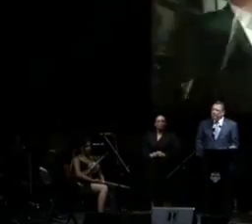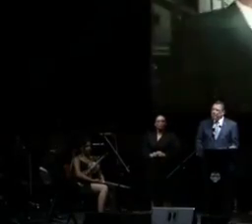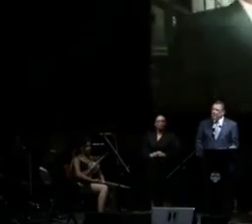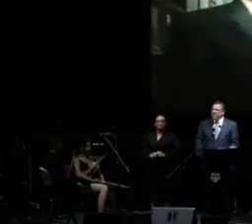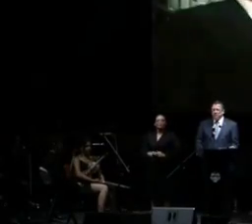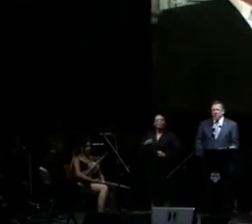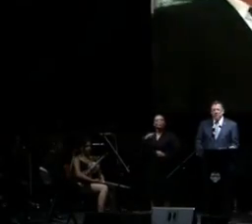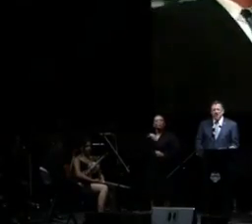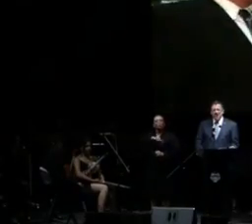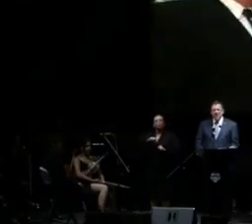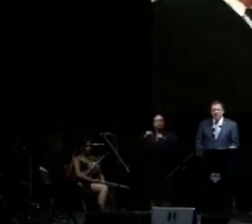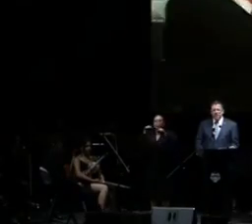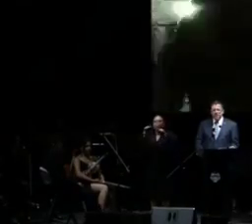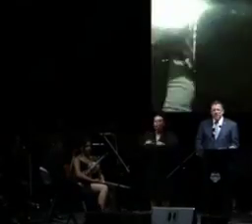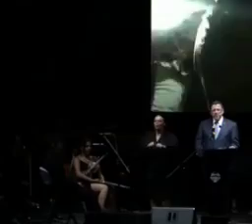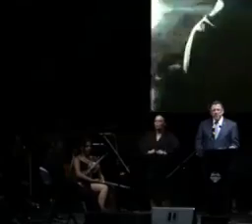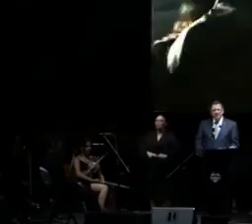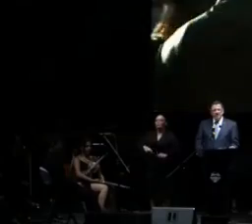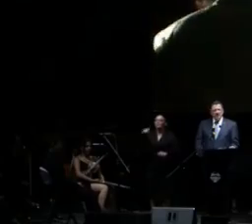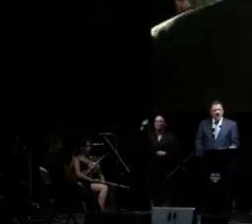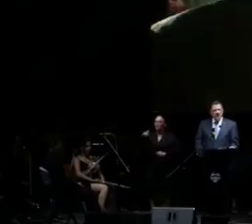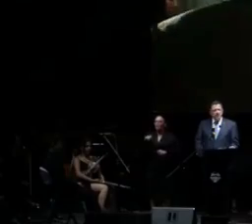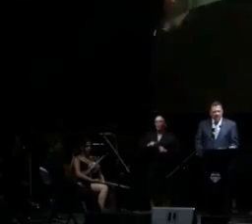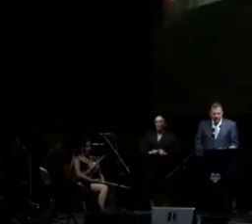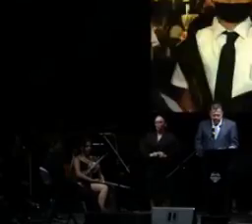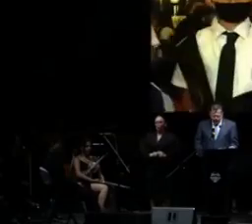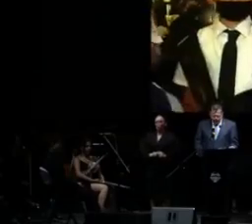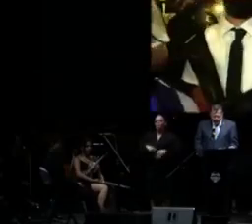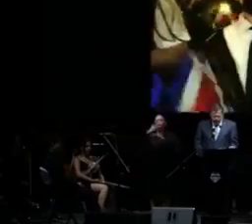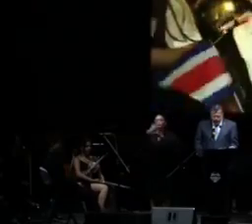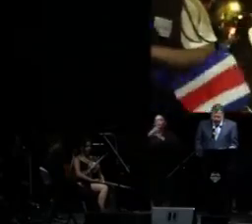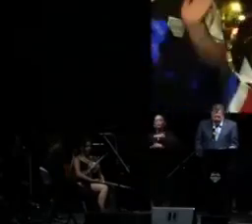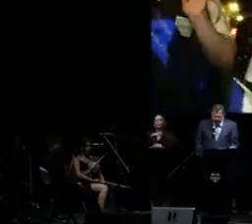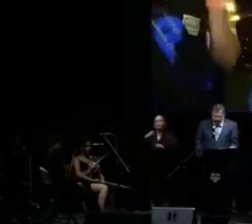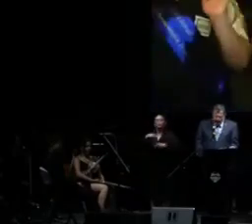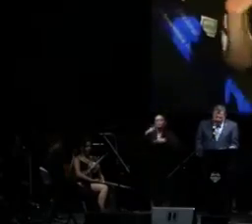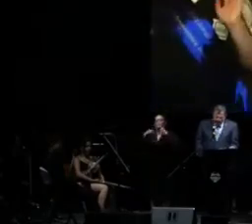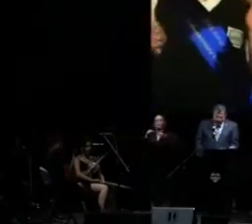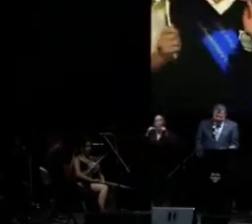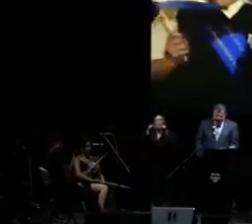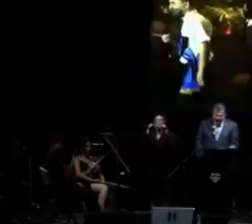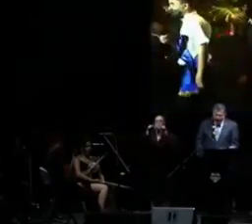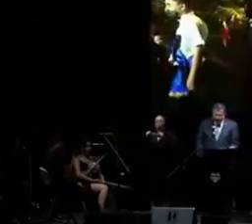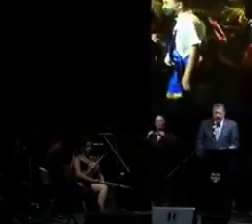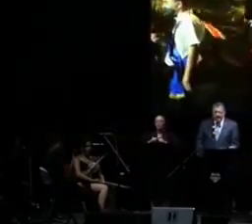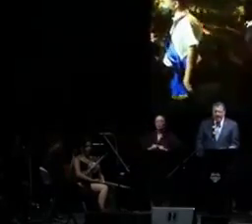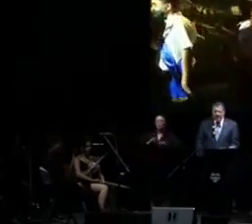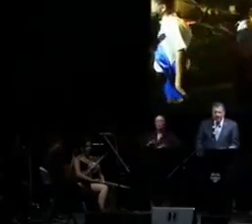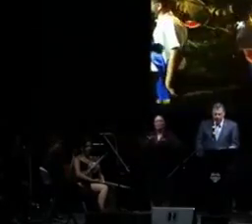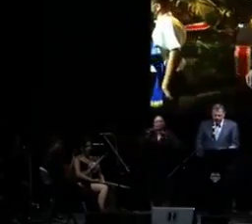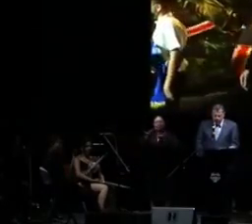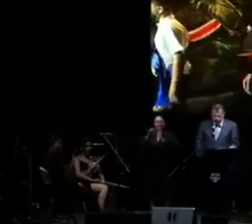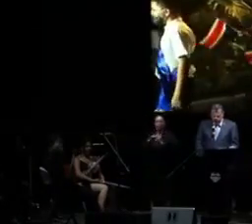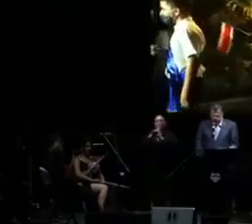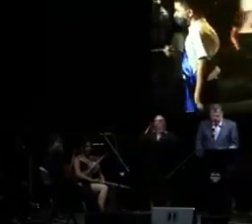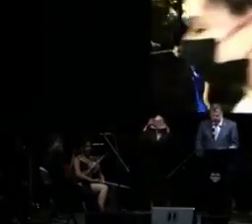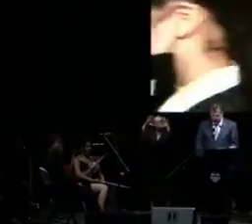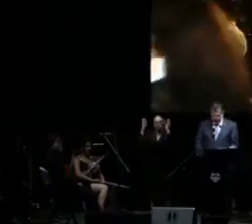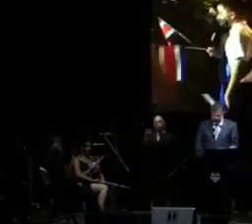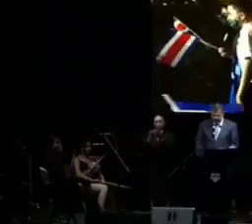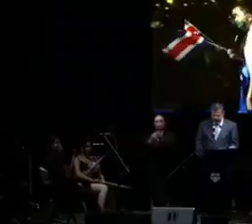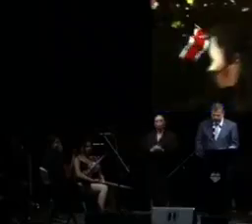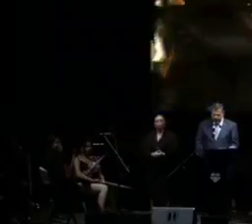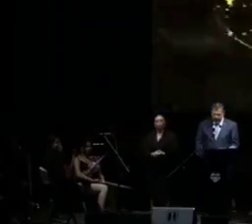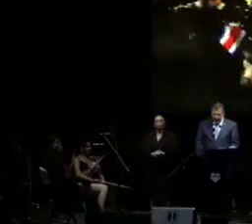Nosotros podemos, debemos y con la ayuda de Dios vamos a continuar dándole el ejemplo al mundo.